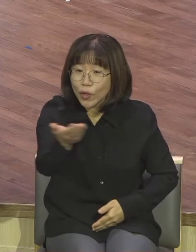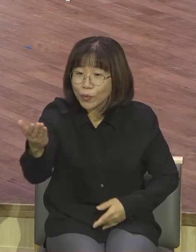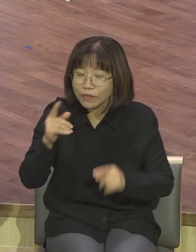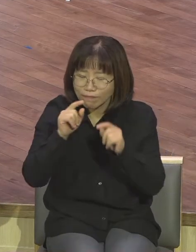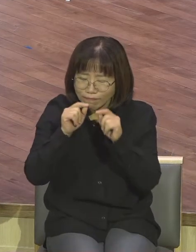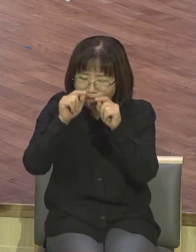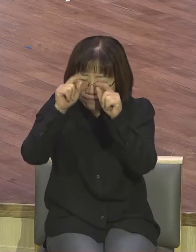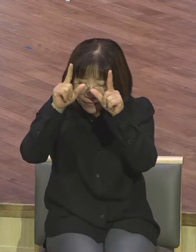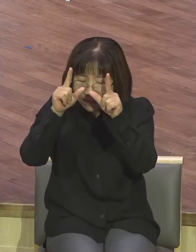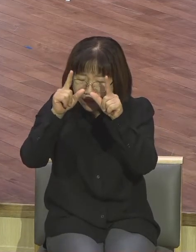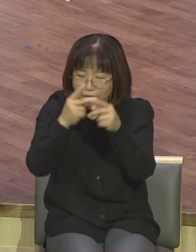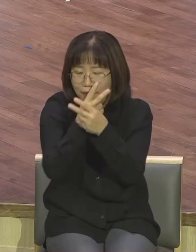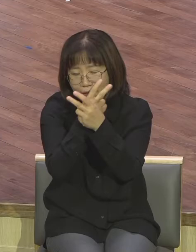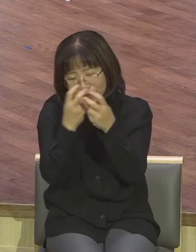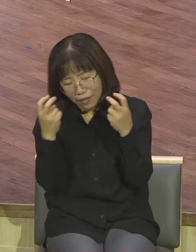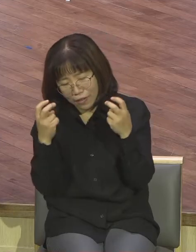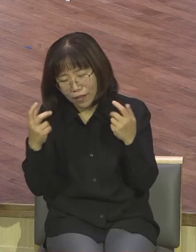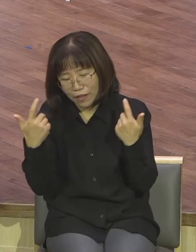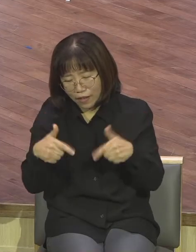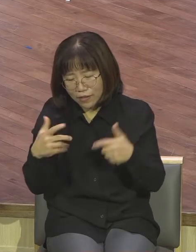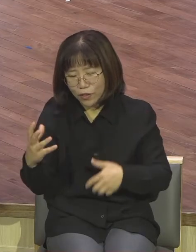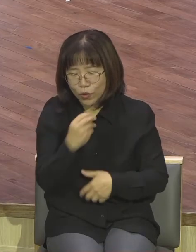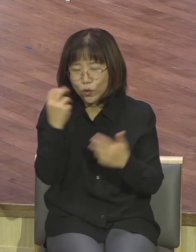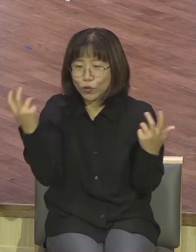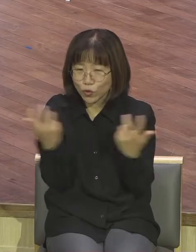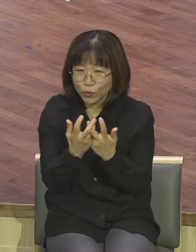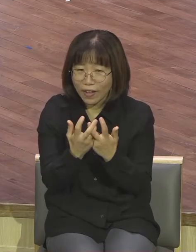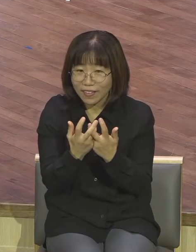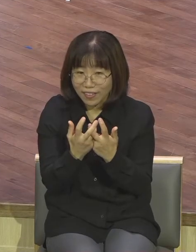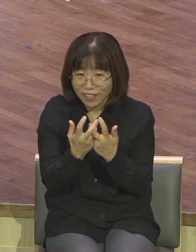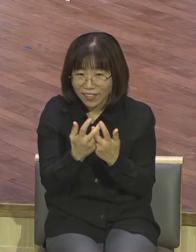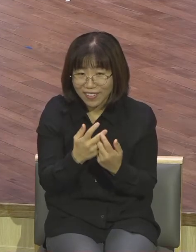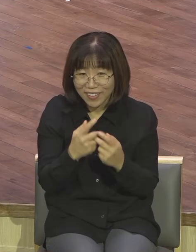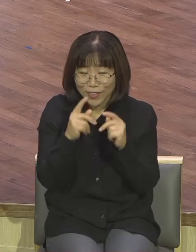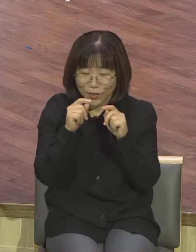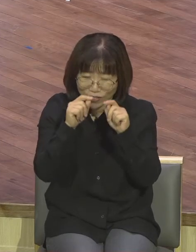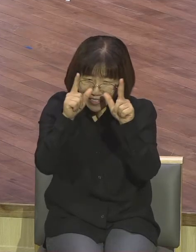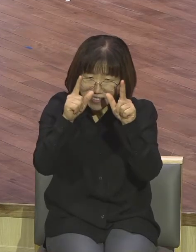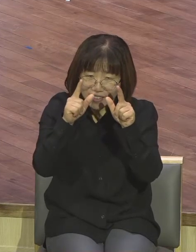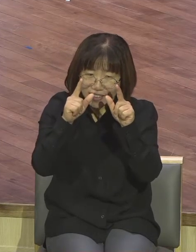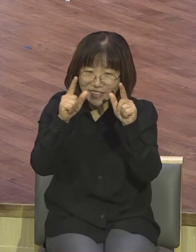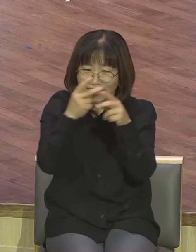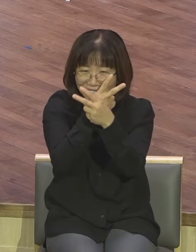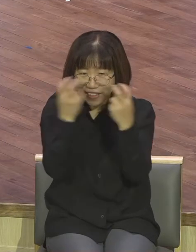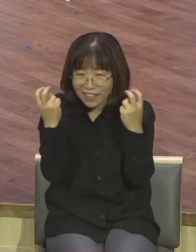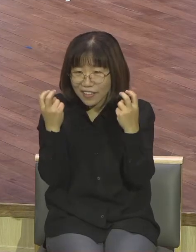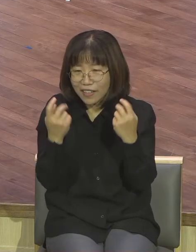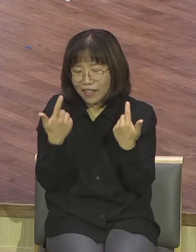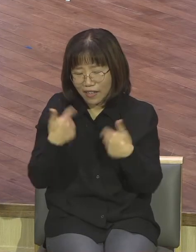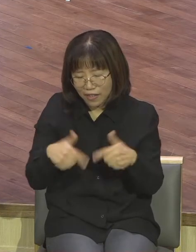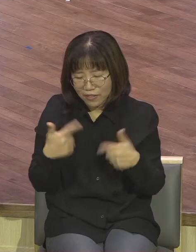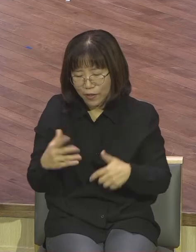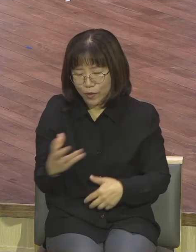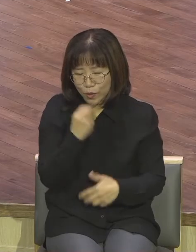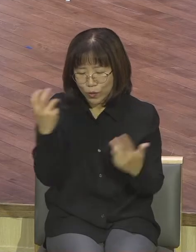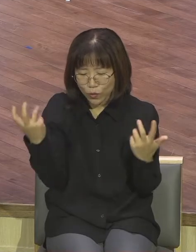성령 충만 잠을 잘 때 성령 충만해야 조합사사 성령 충만해야